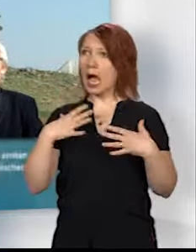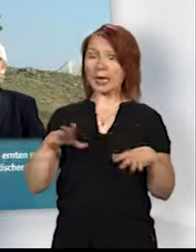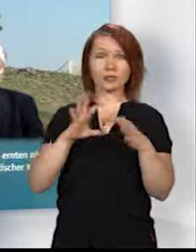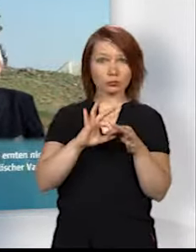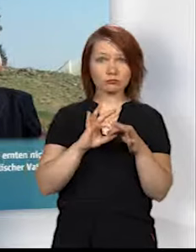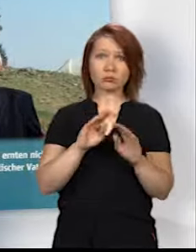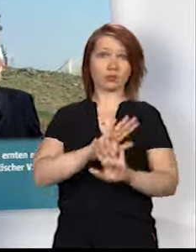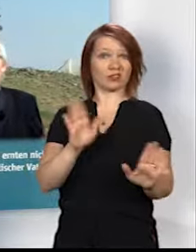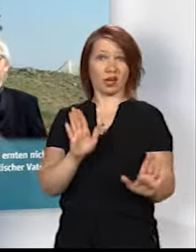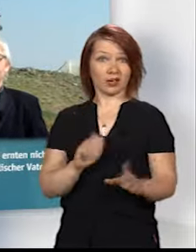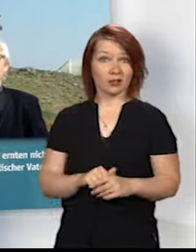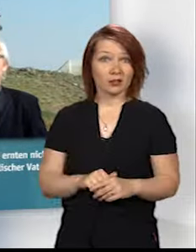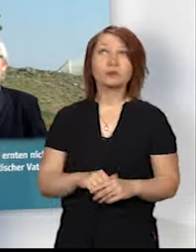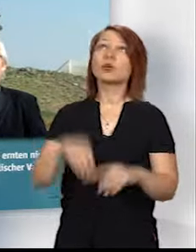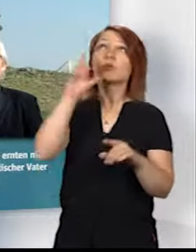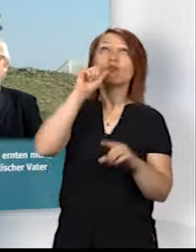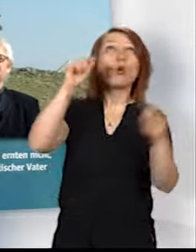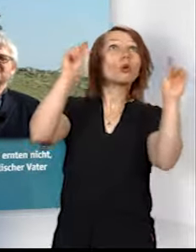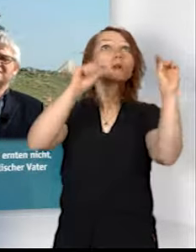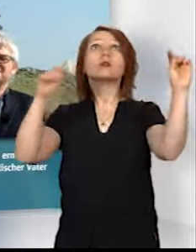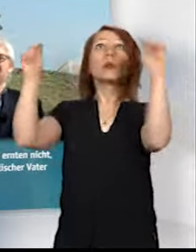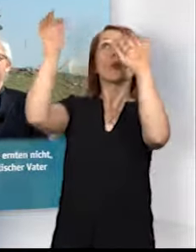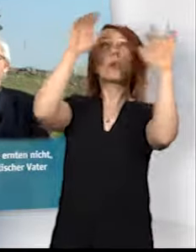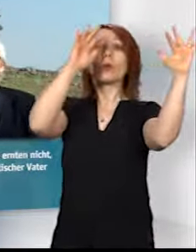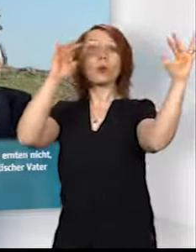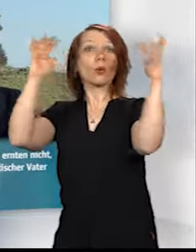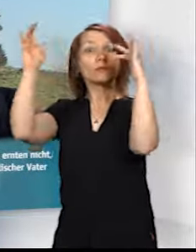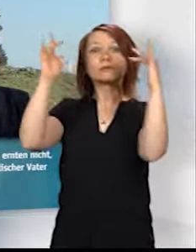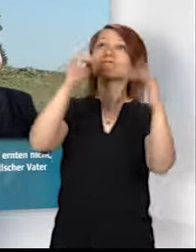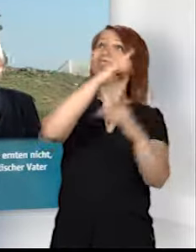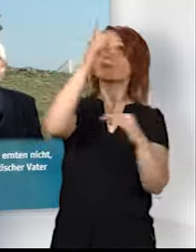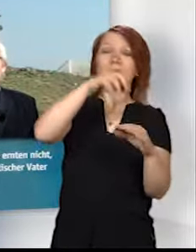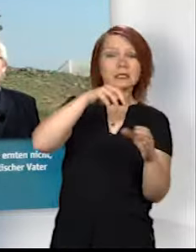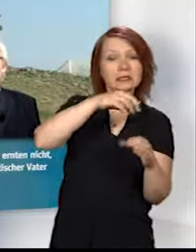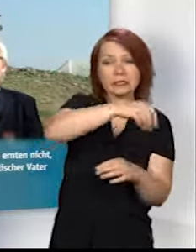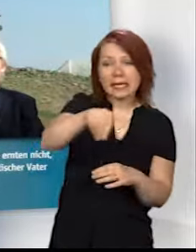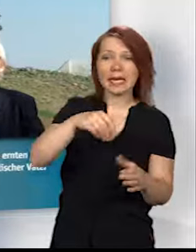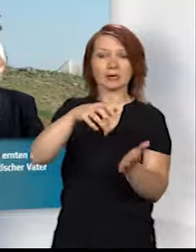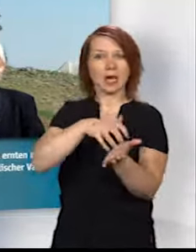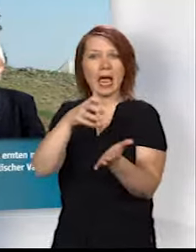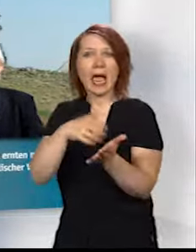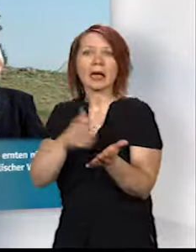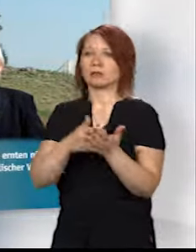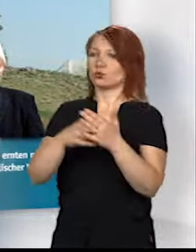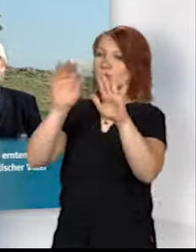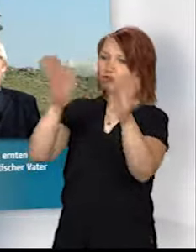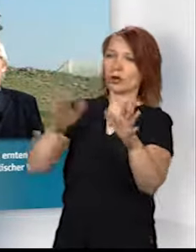Seht die Vögel unter dem Himmel. Sie sehen nicht, sie ernten nicht, sie sammeln nicht in die Scheunen. Und euer himmlischer Vater